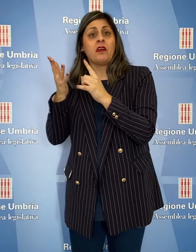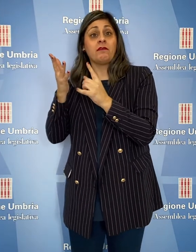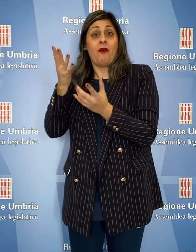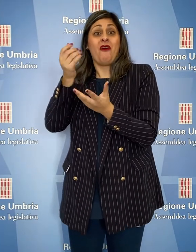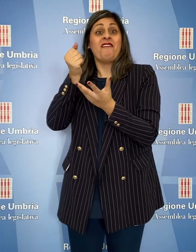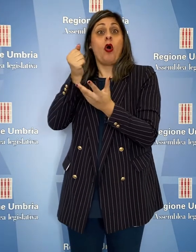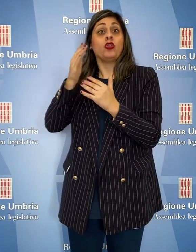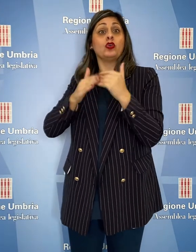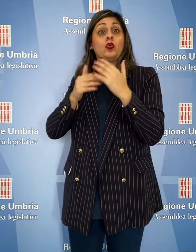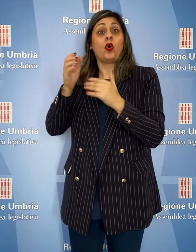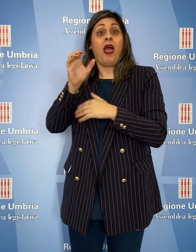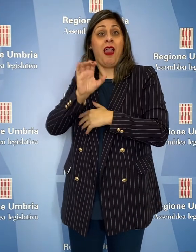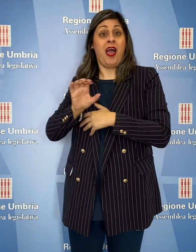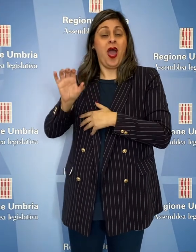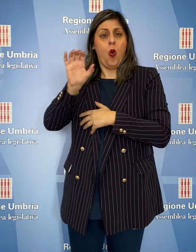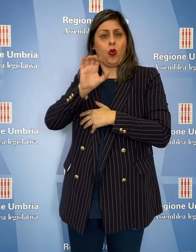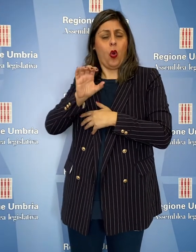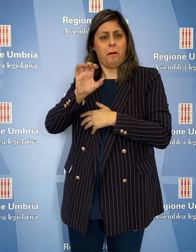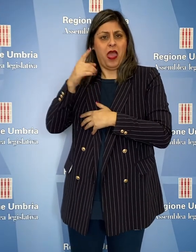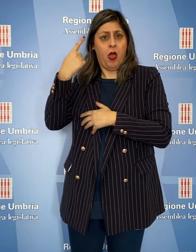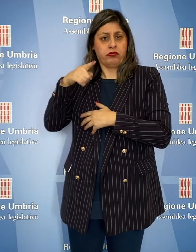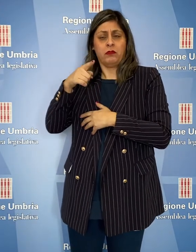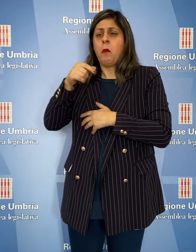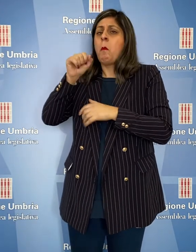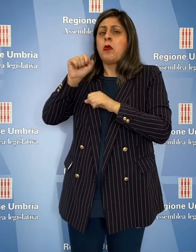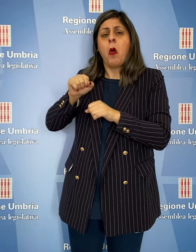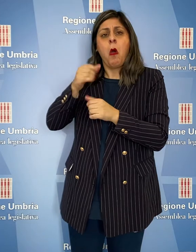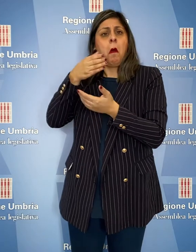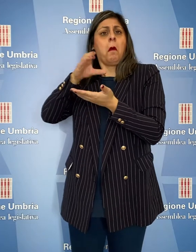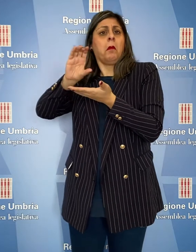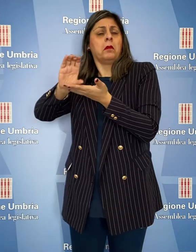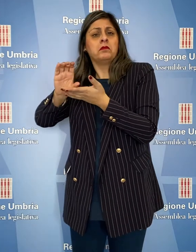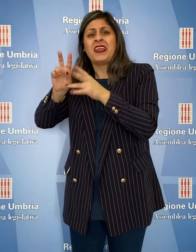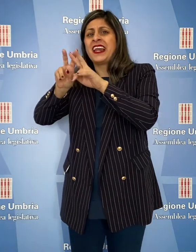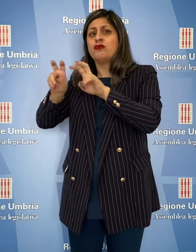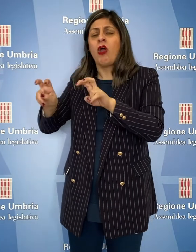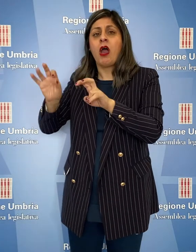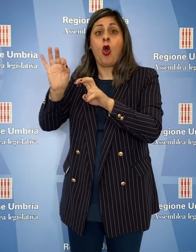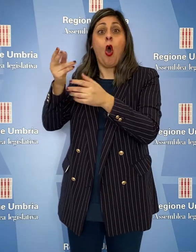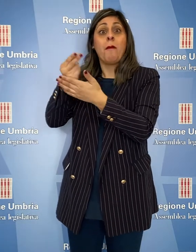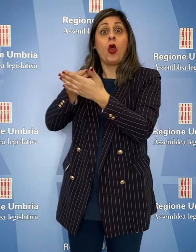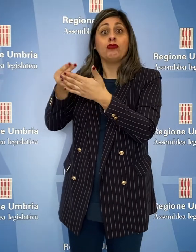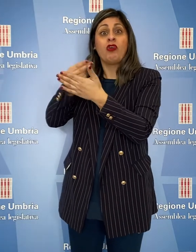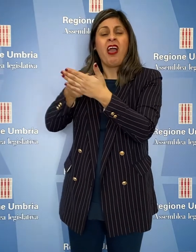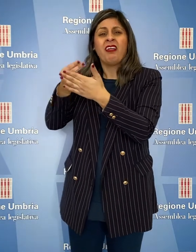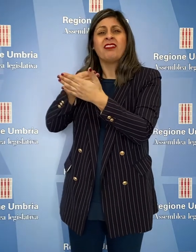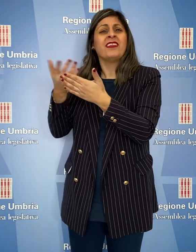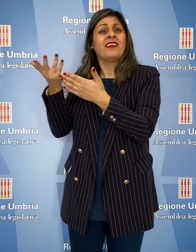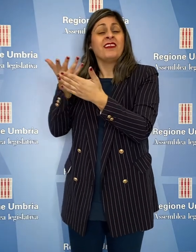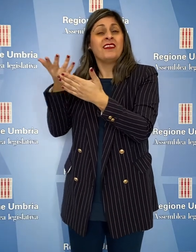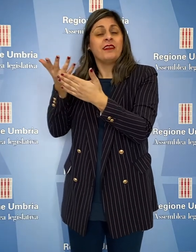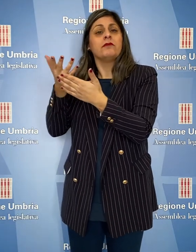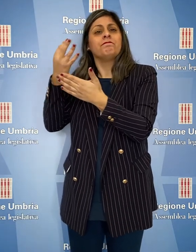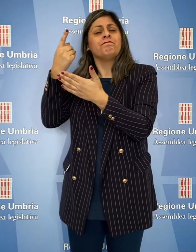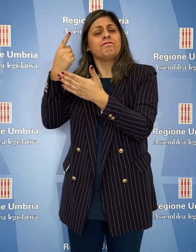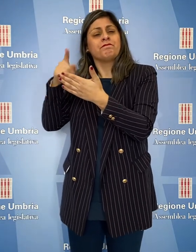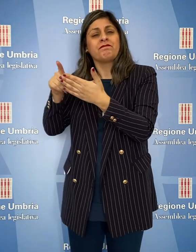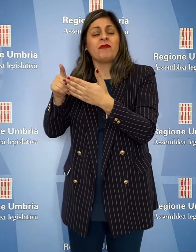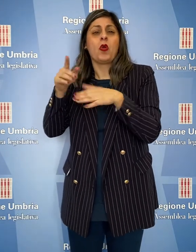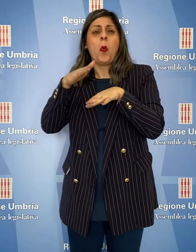incentivare, attraverso l'utilizzo dei fondi strutturali, la ricerca e lo sviluppo di progetti per